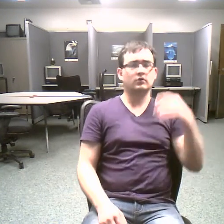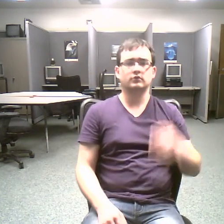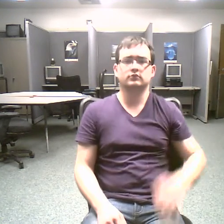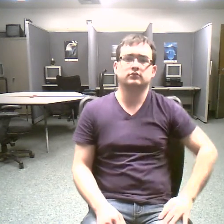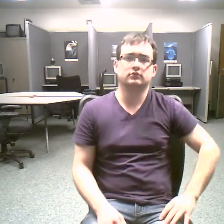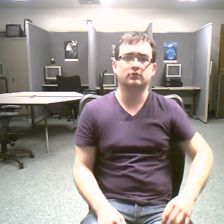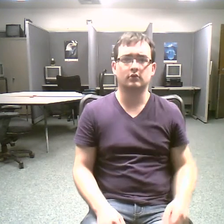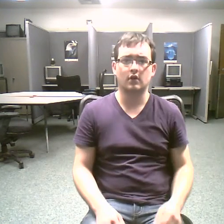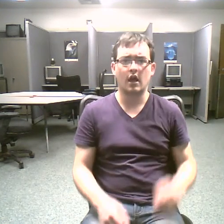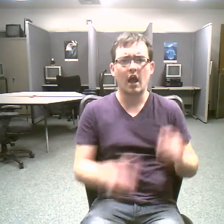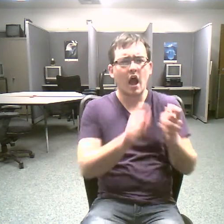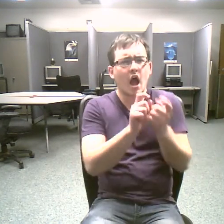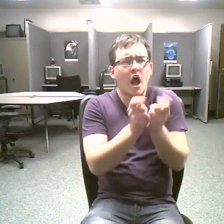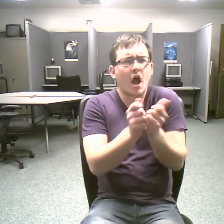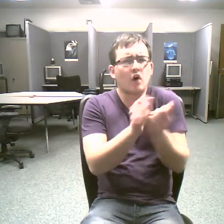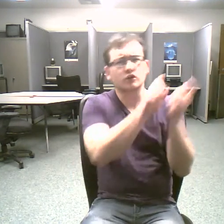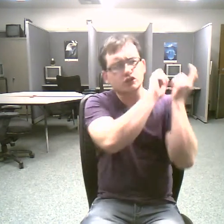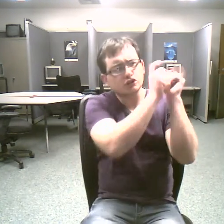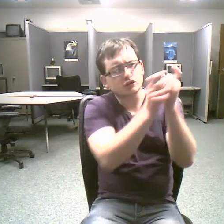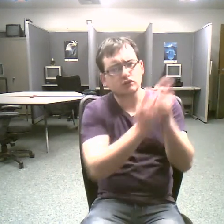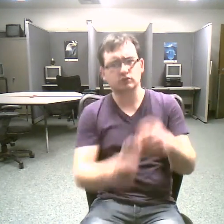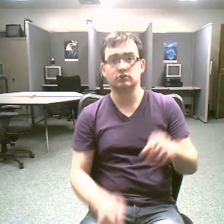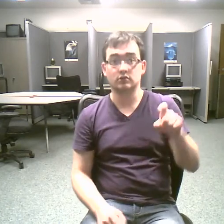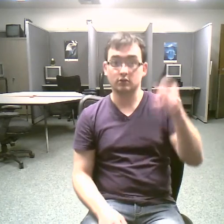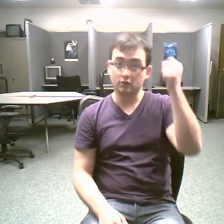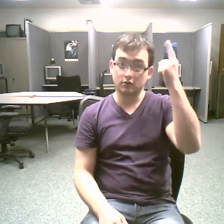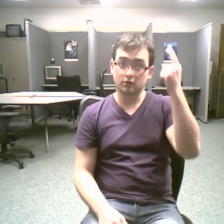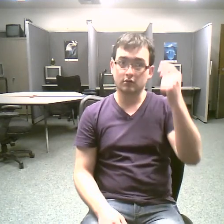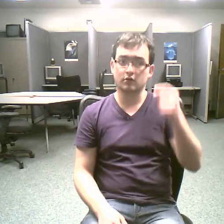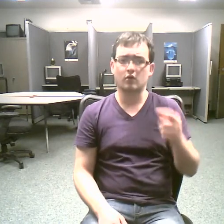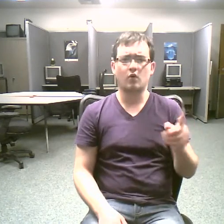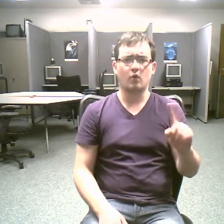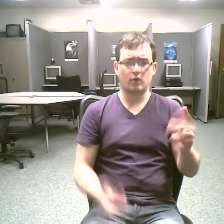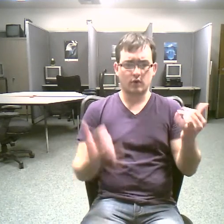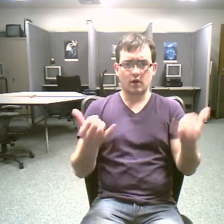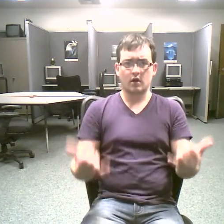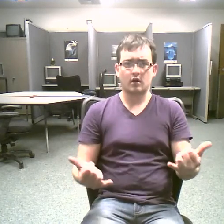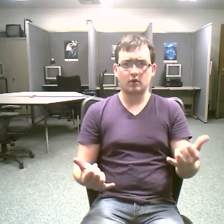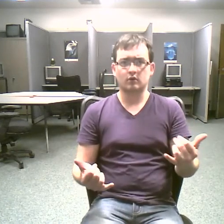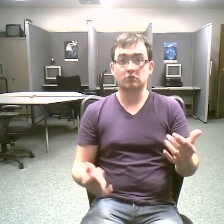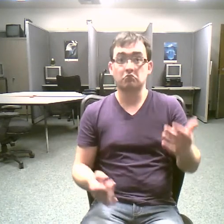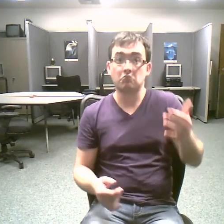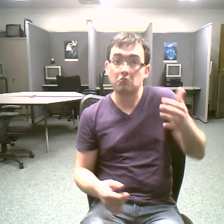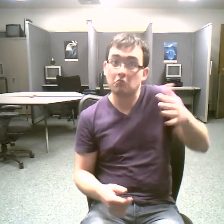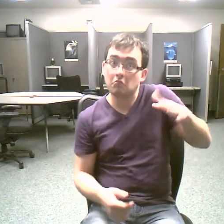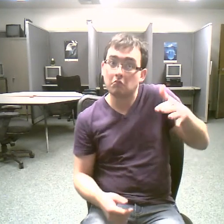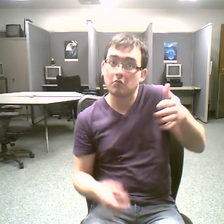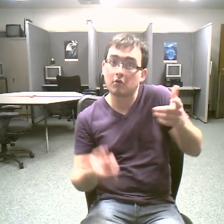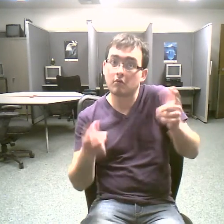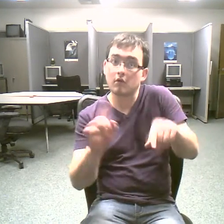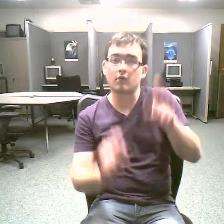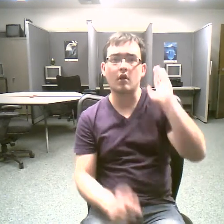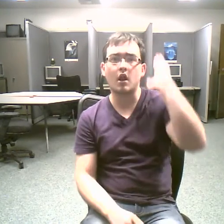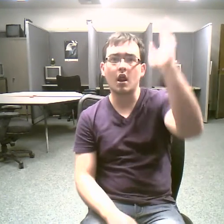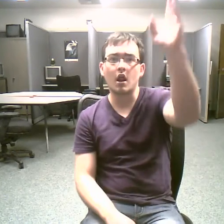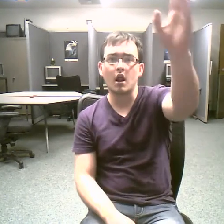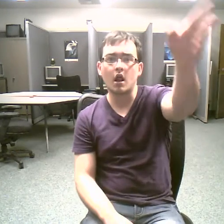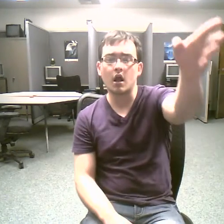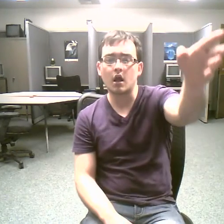is now what may happen to it in the future and how we care for our beautiful planet